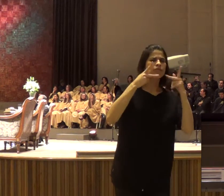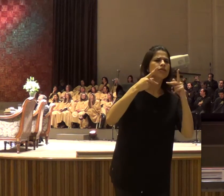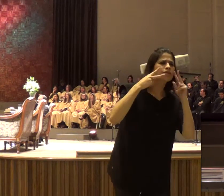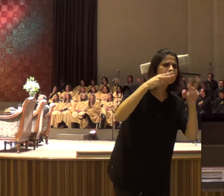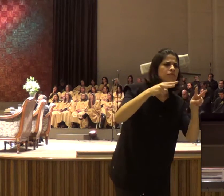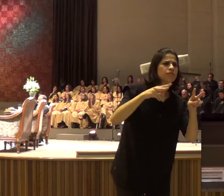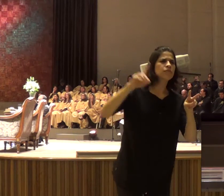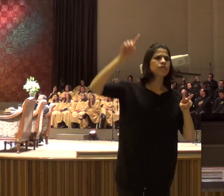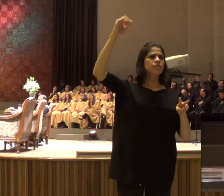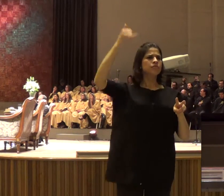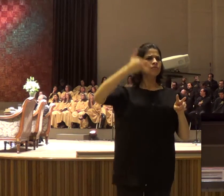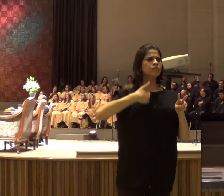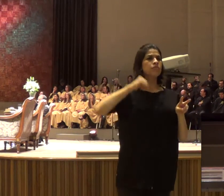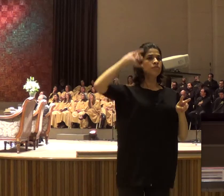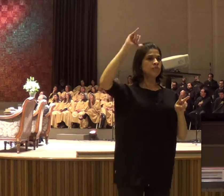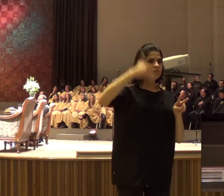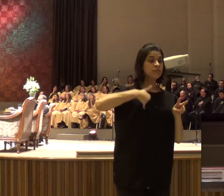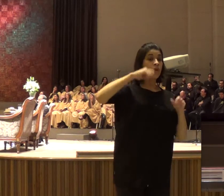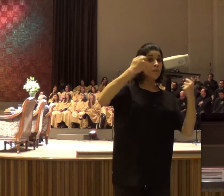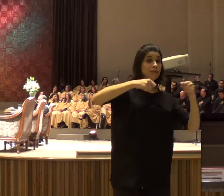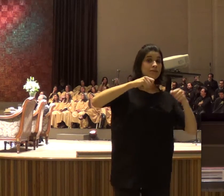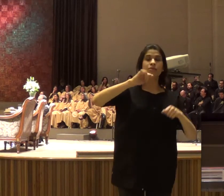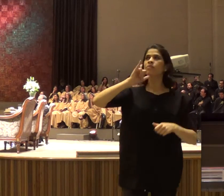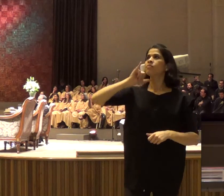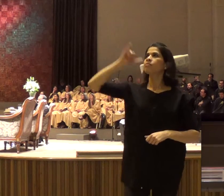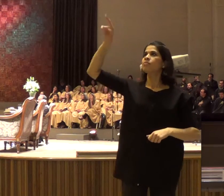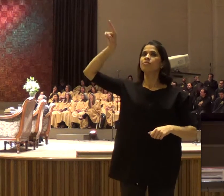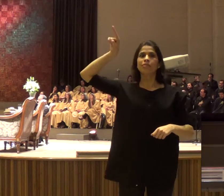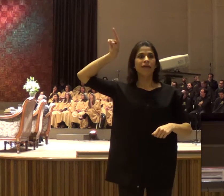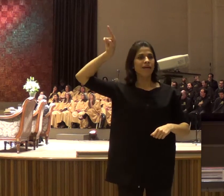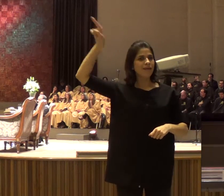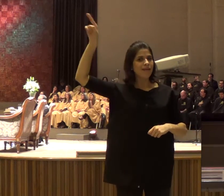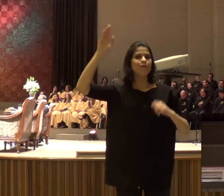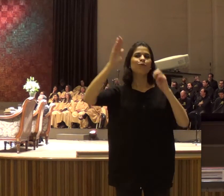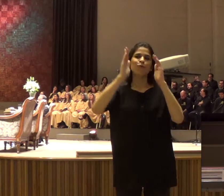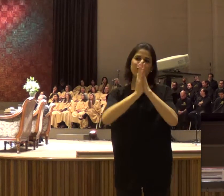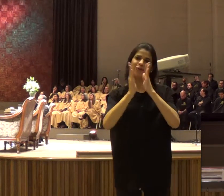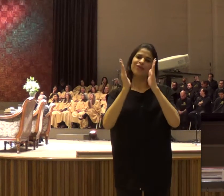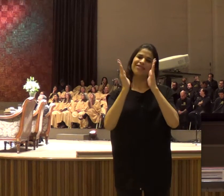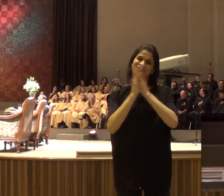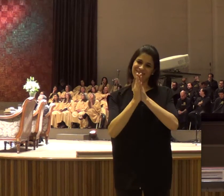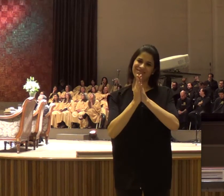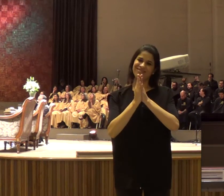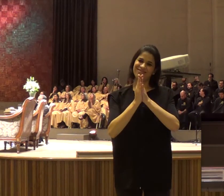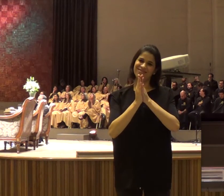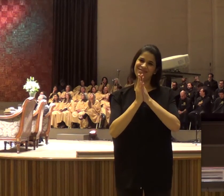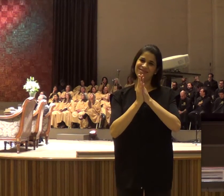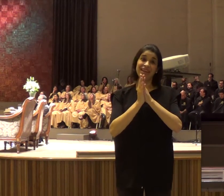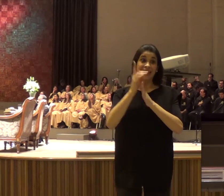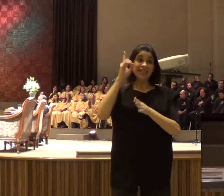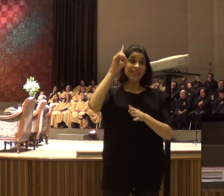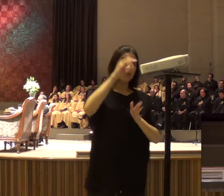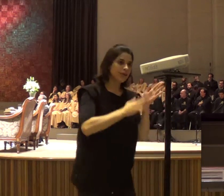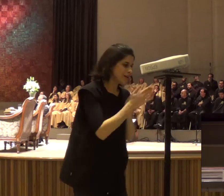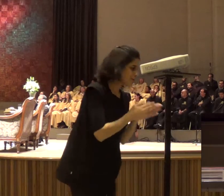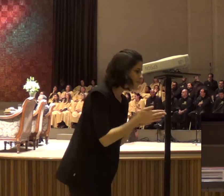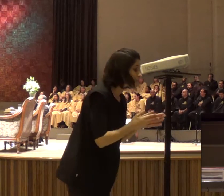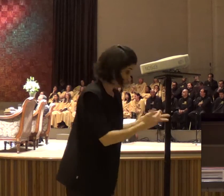resposta, da gente, e as vezes, quando a gente, não responde, na hora, e não se